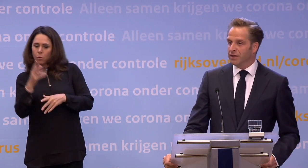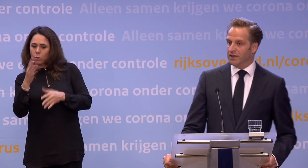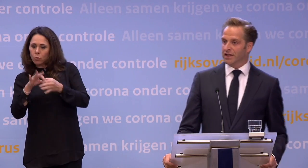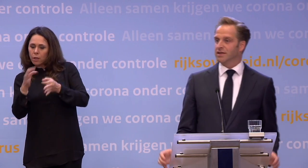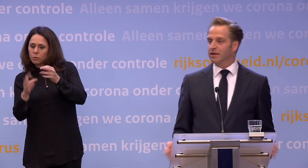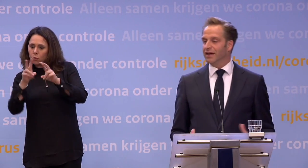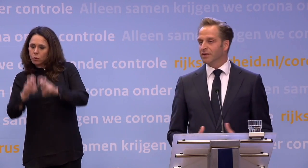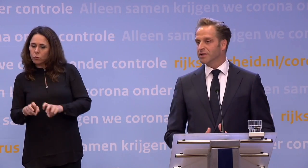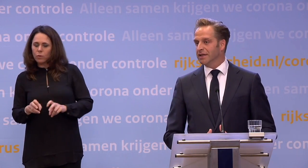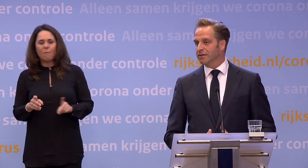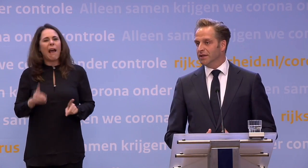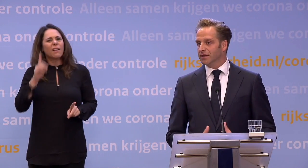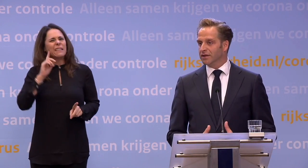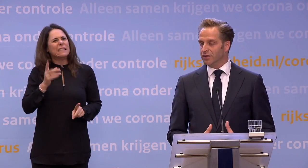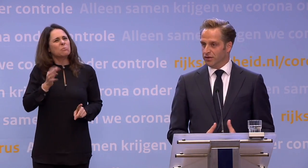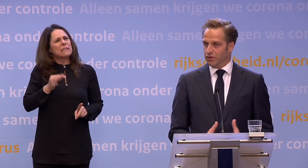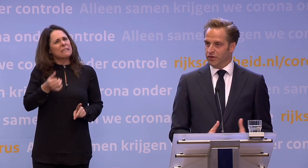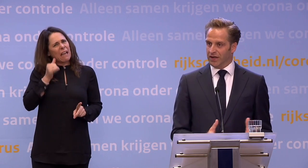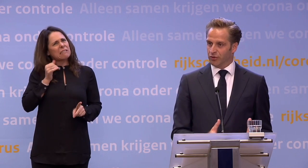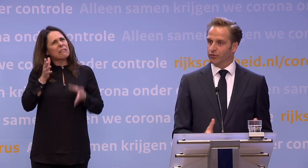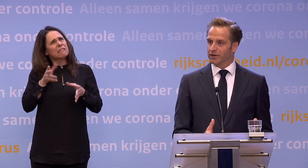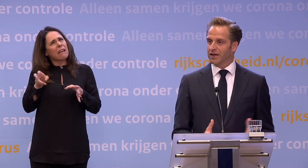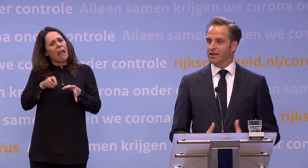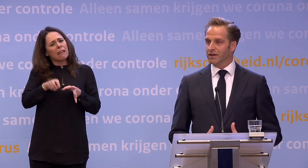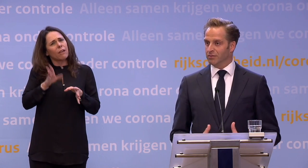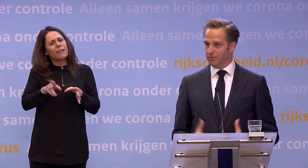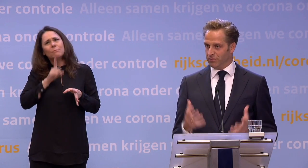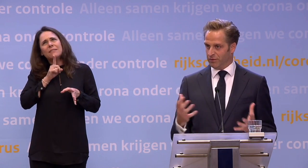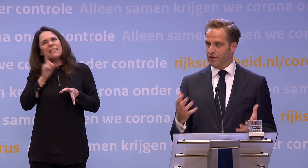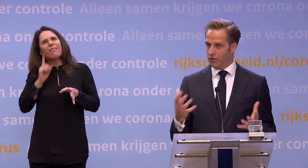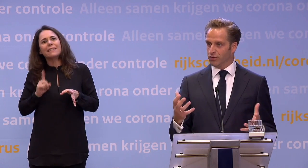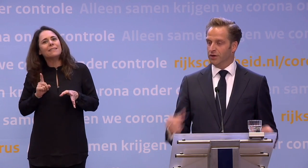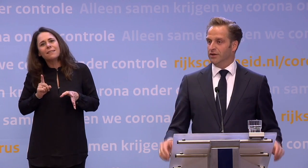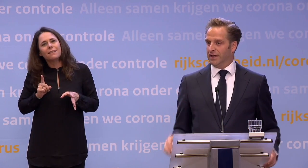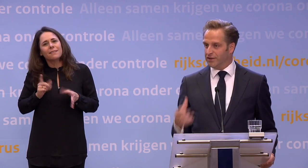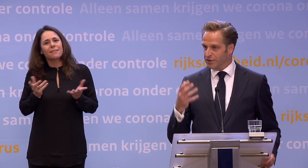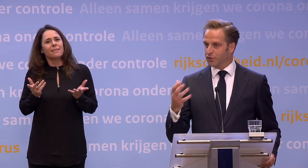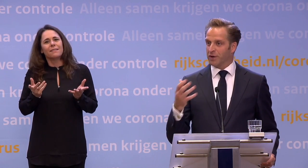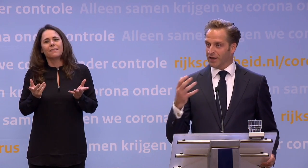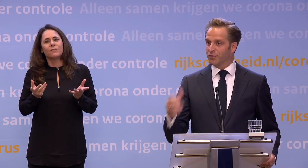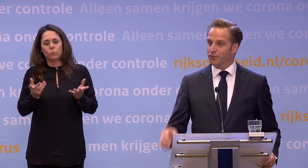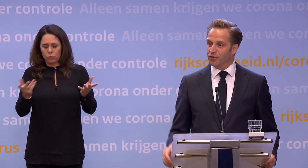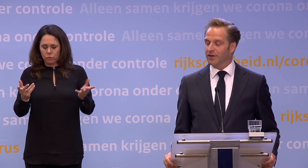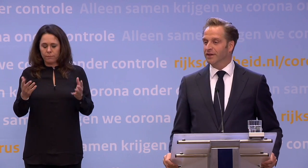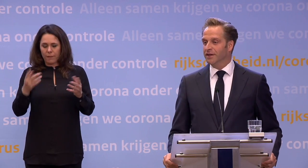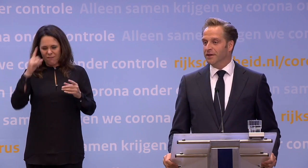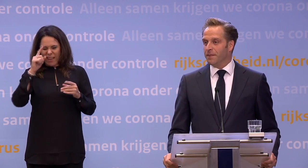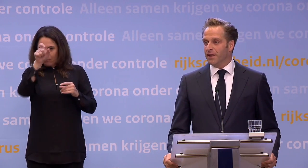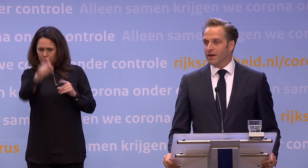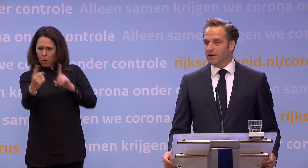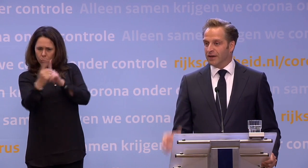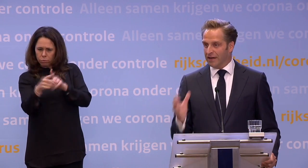precies bij wie je gisteren in de trein hebt gezeten. Je kunt je alleen maar de contacten herinneren... ...met wie je ook een intensief gesprek hebt gevoerd...